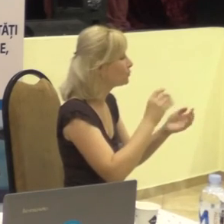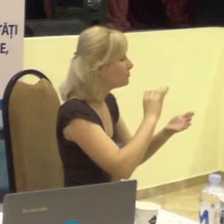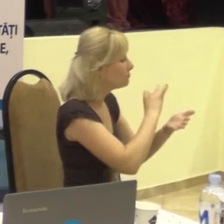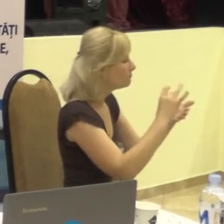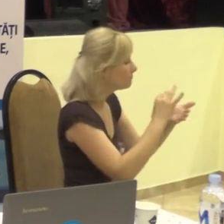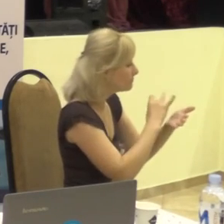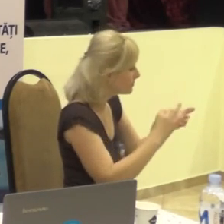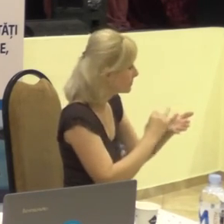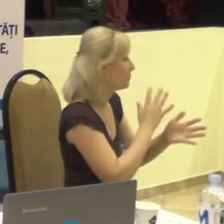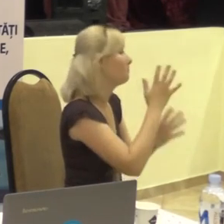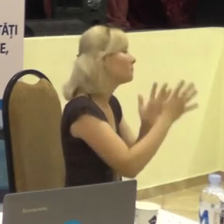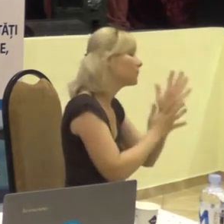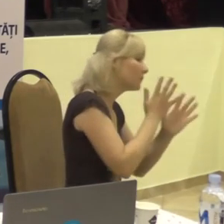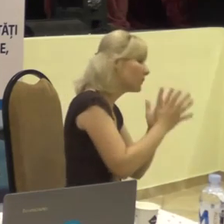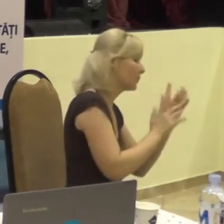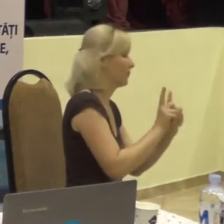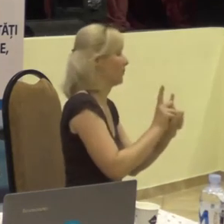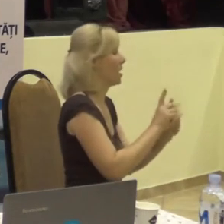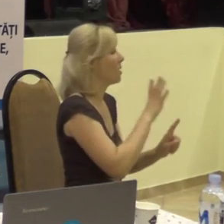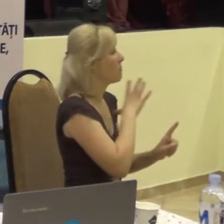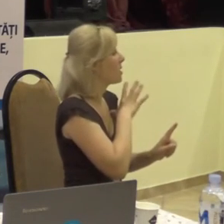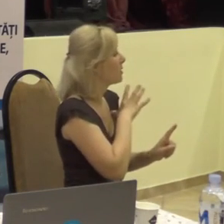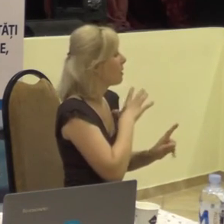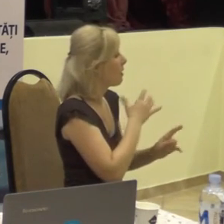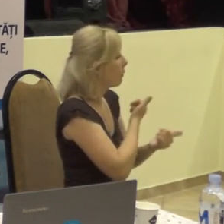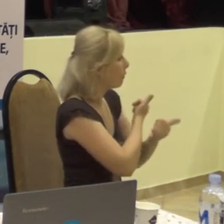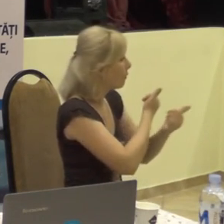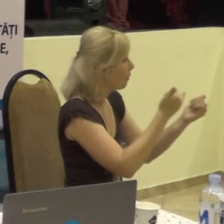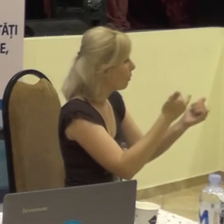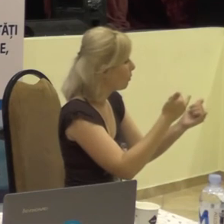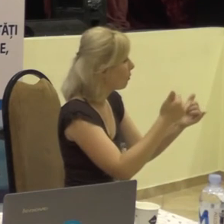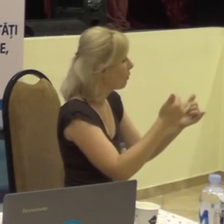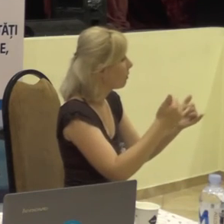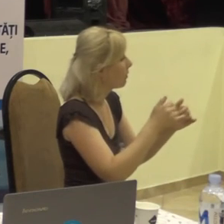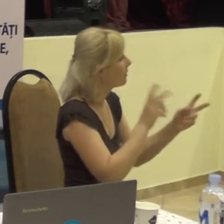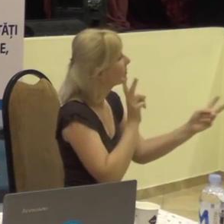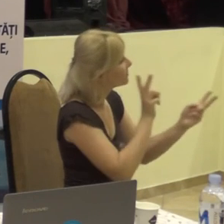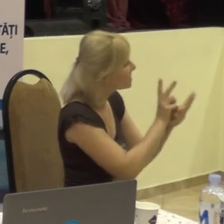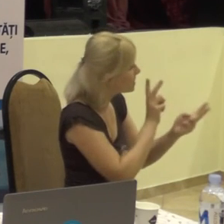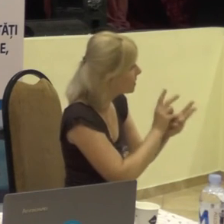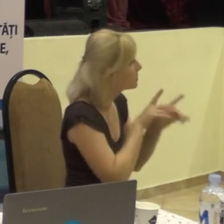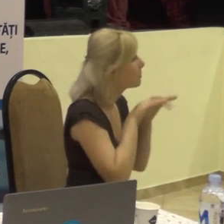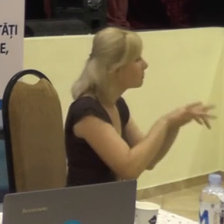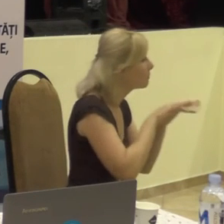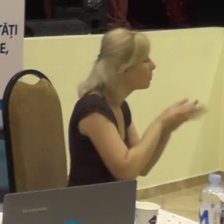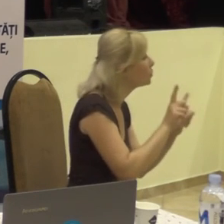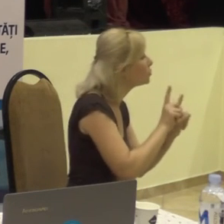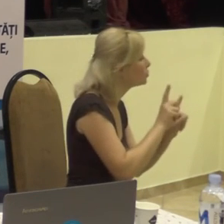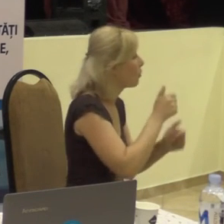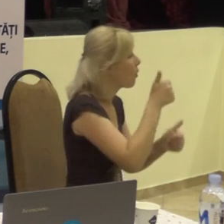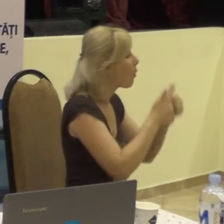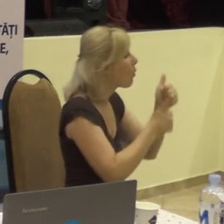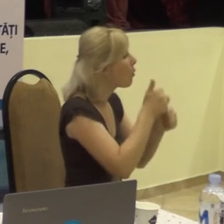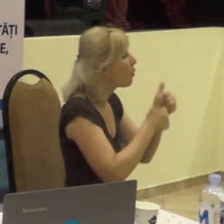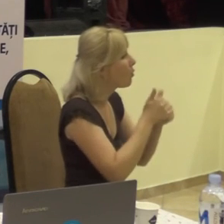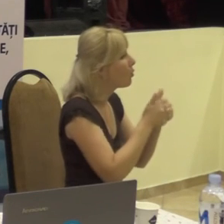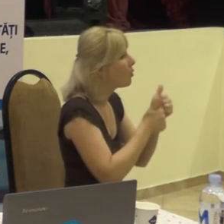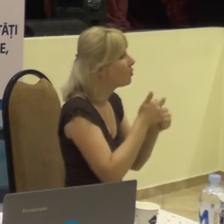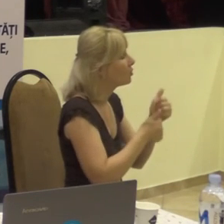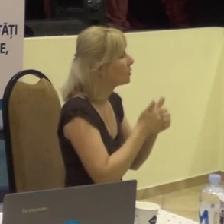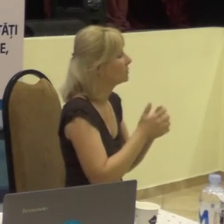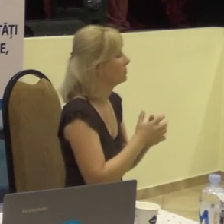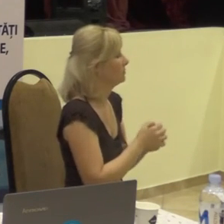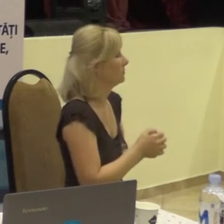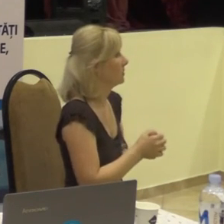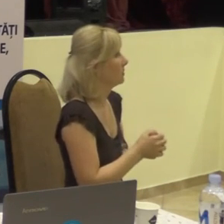limbaj numicogestuală. Sau au fost organizate anumite întâlniri ale concurenților eleitorali cu